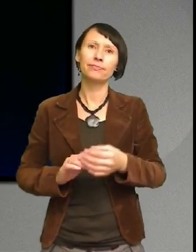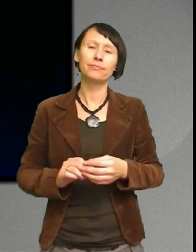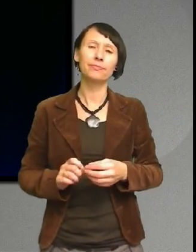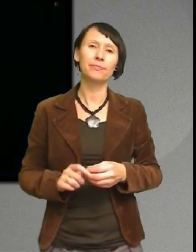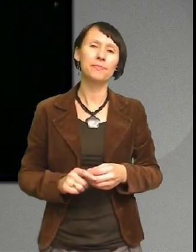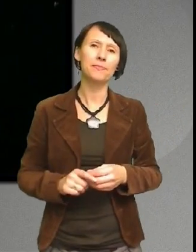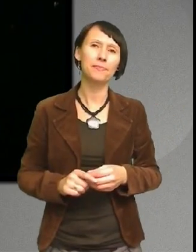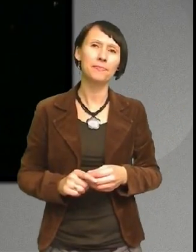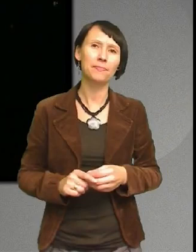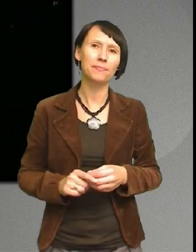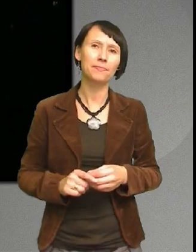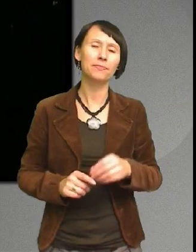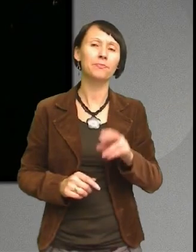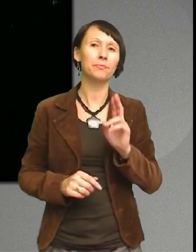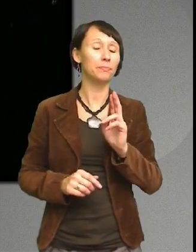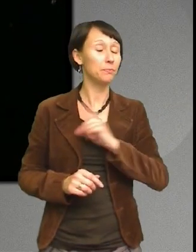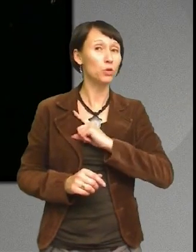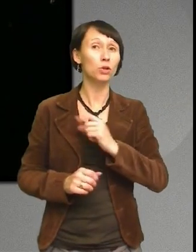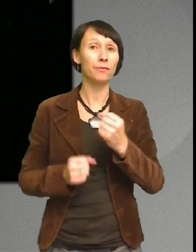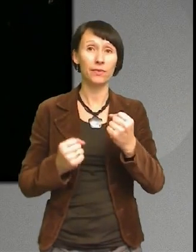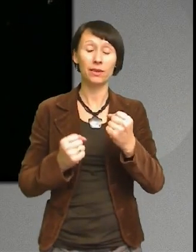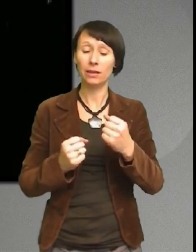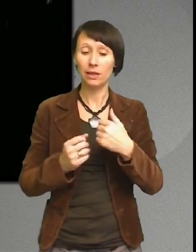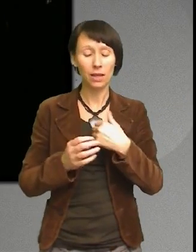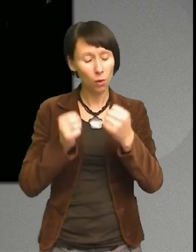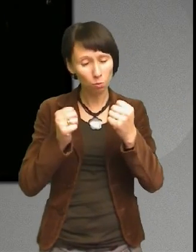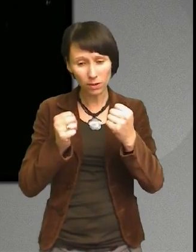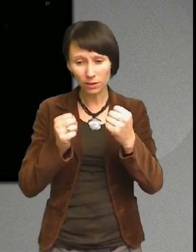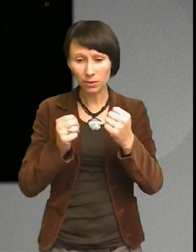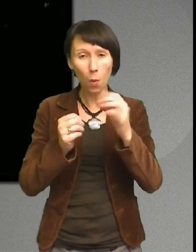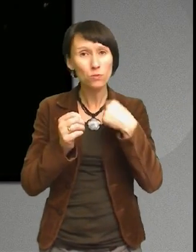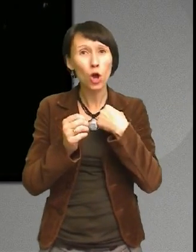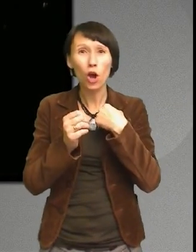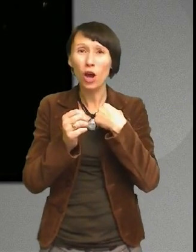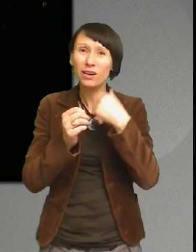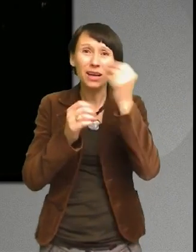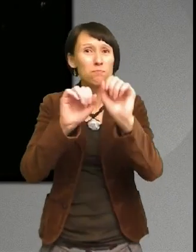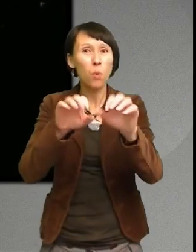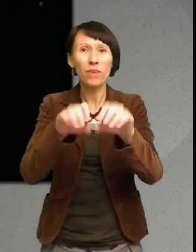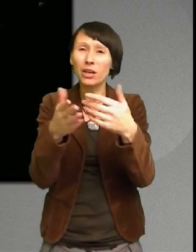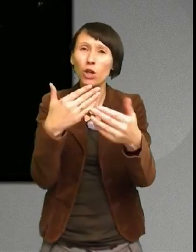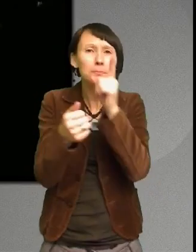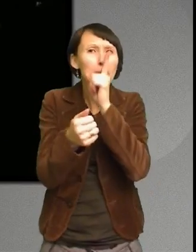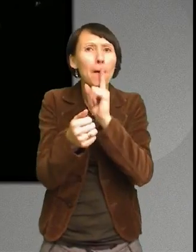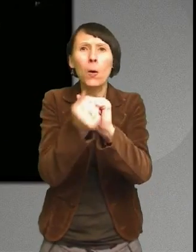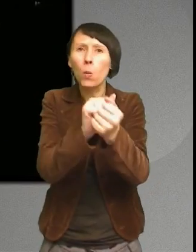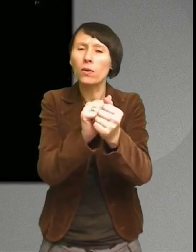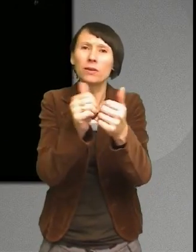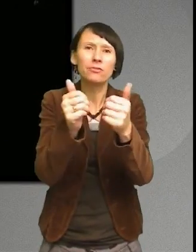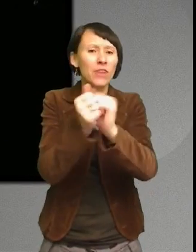Det är väldigt viktigt. Jag hoppas att om jag har sagt minsta lilla skillnad här idag genom att prata inför alla er som är här och